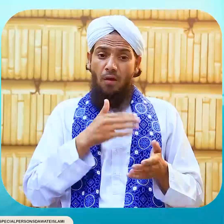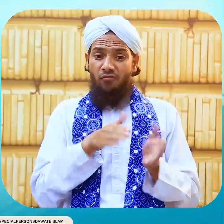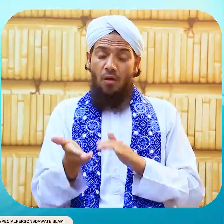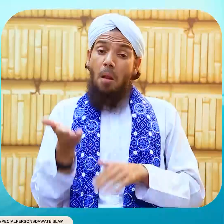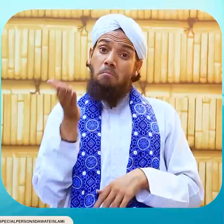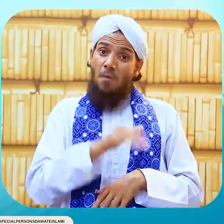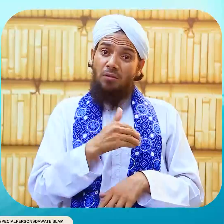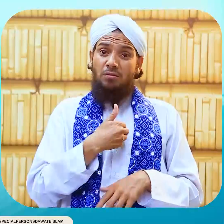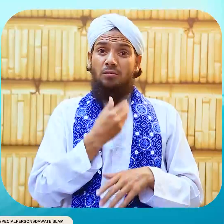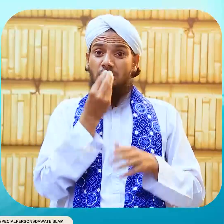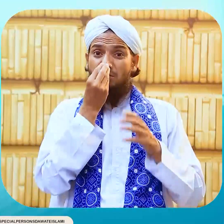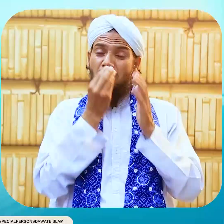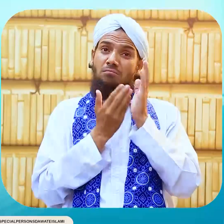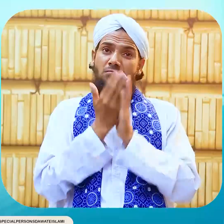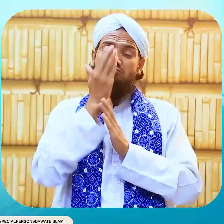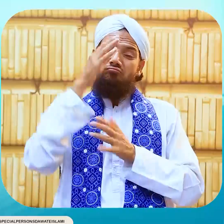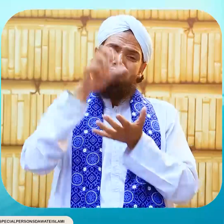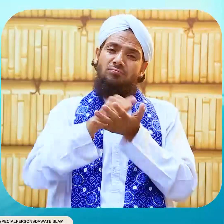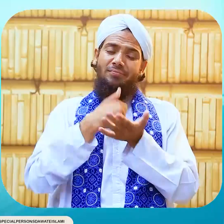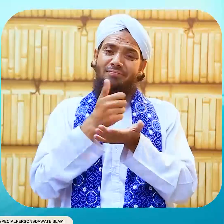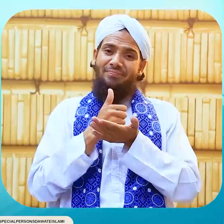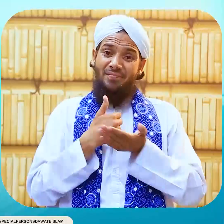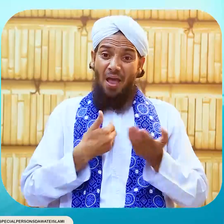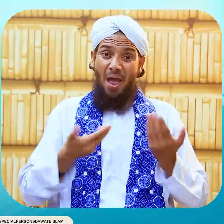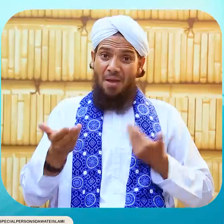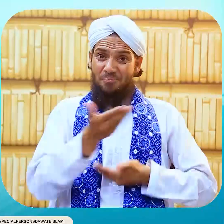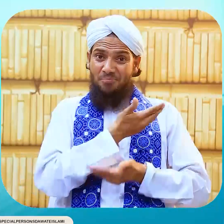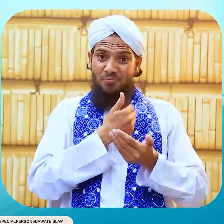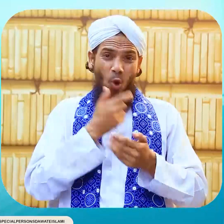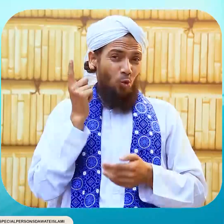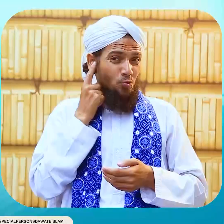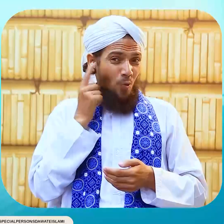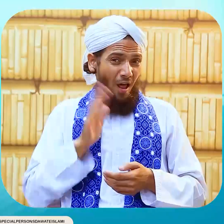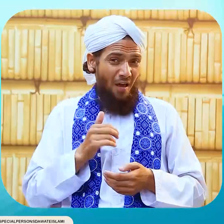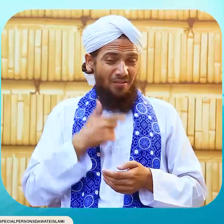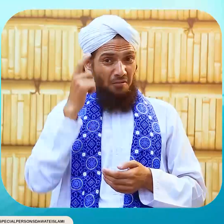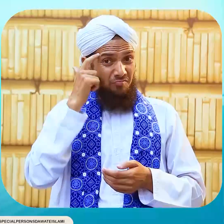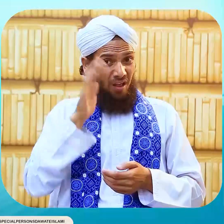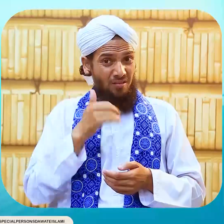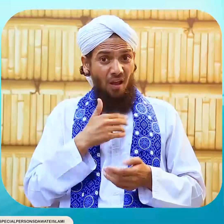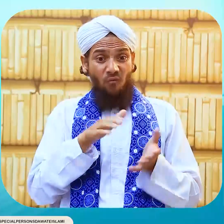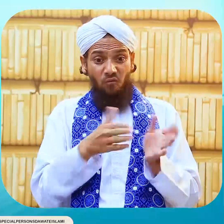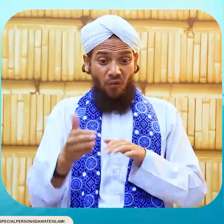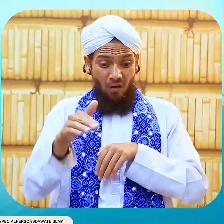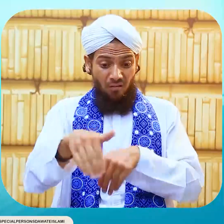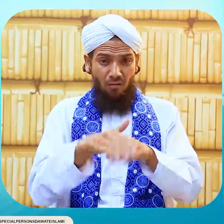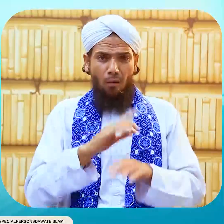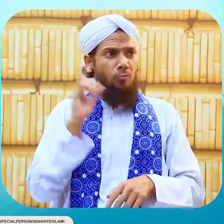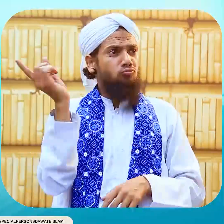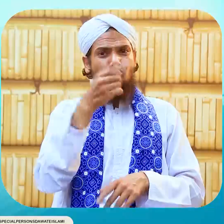بعد مجھے اور آپ کو ملیں اور ایسی ملیں ہمیں یاد ہے نا ہم نے سنا ہے نا کہ مرنے کے بعد تو کوئی کام نہیں آئے گا میرا اور